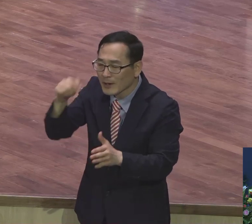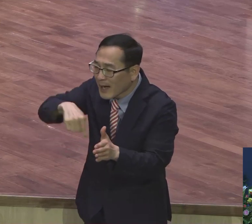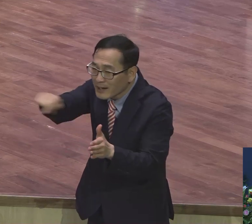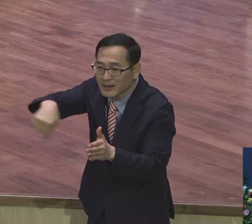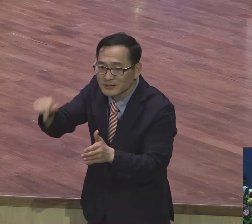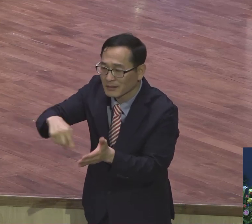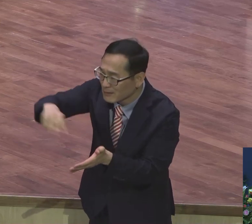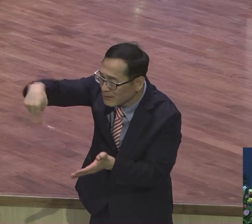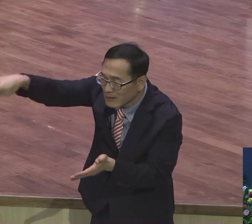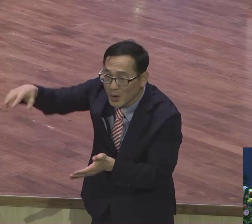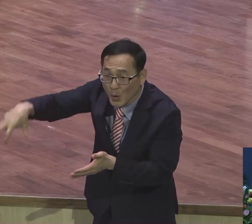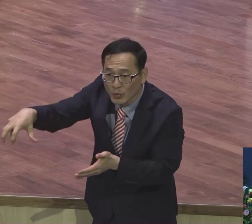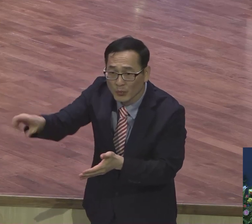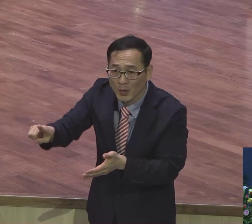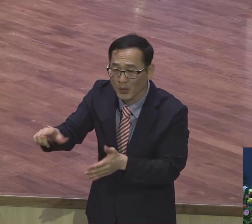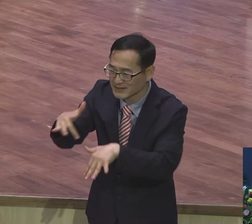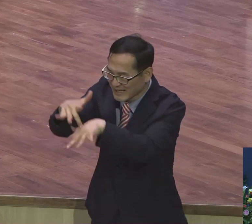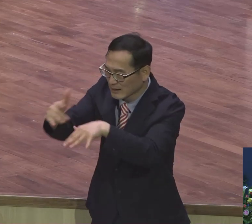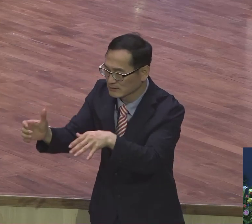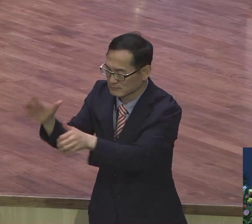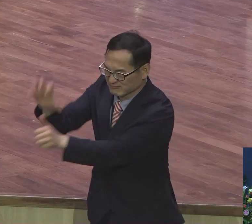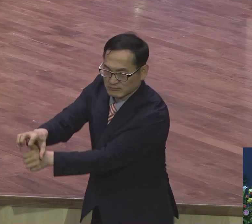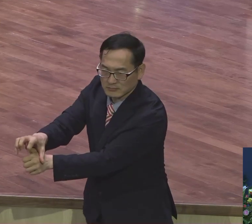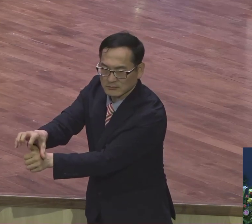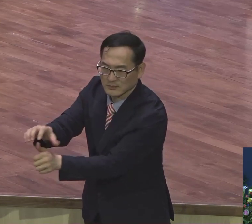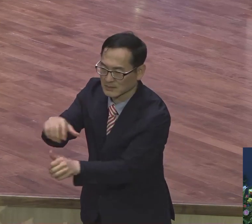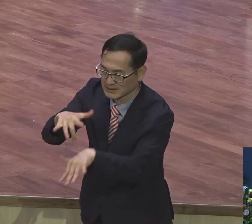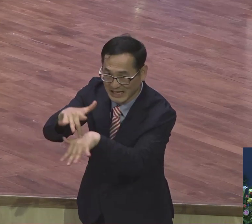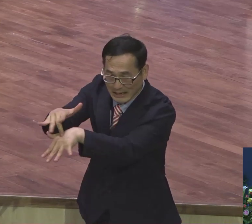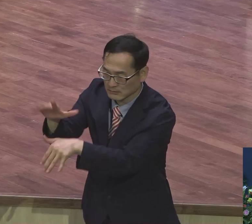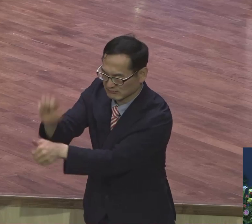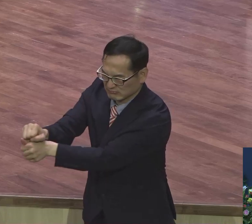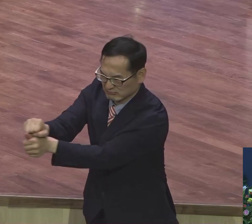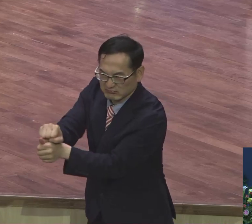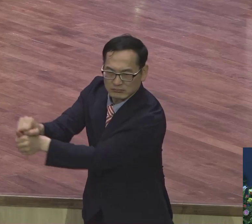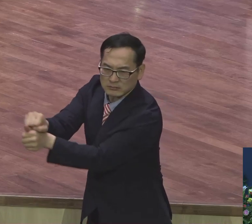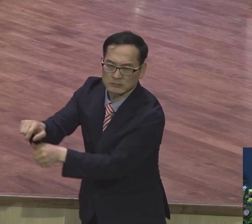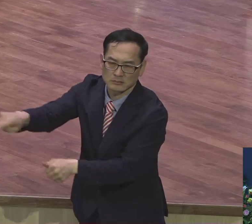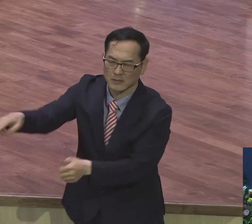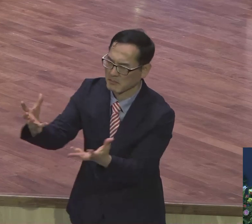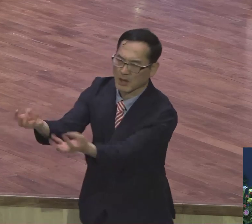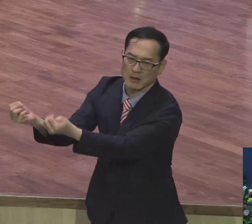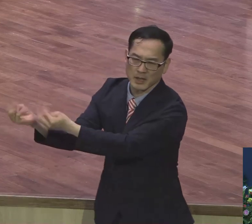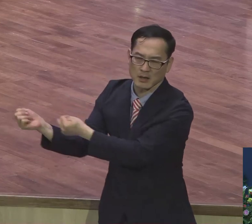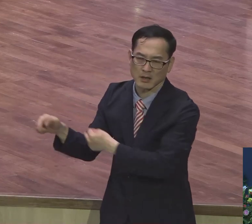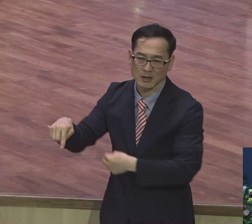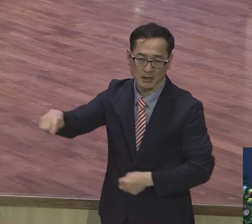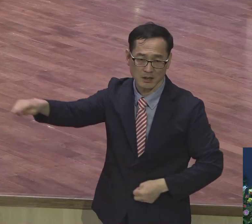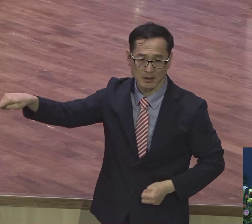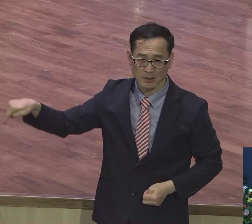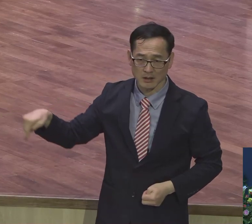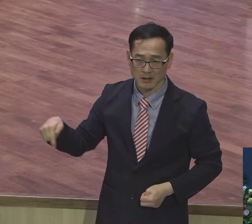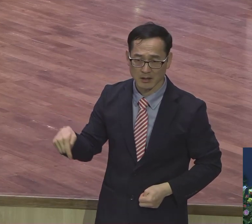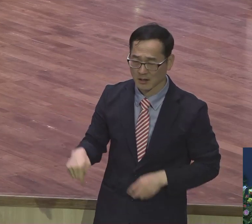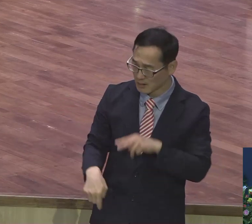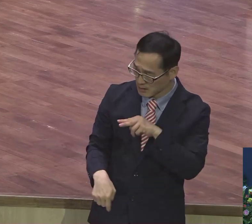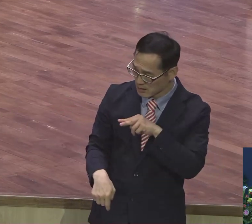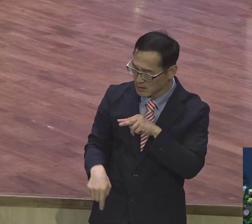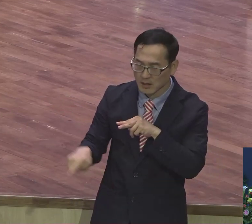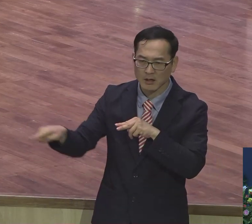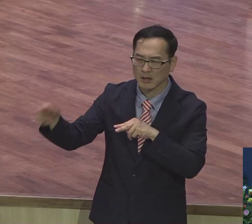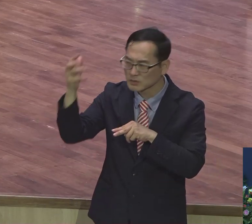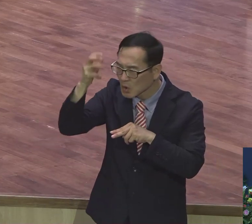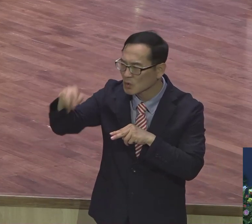이어지는 36절 37절을 보면요 이렇게 현장에서 목잡는 양 같이 고생 기진 하므라 영혼들이 너무 많은데